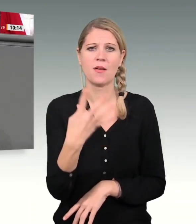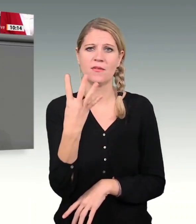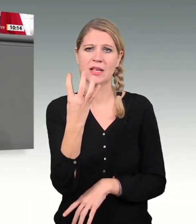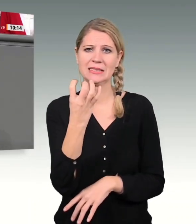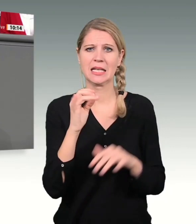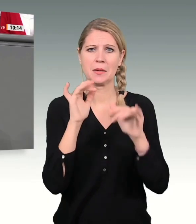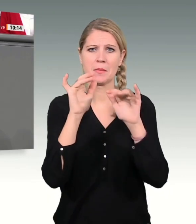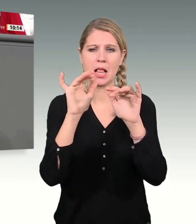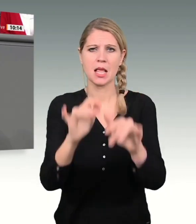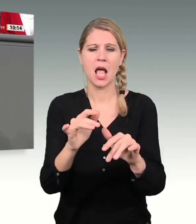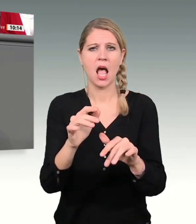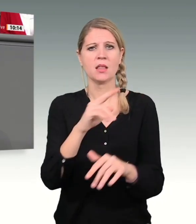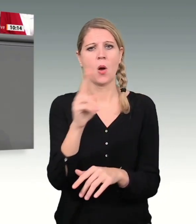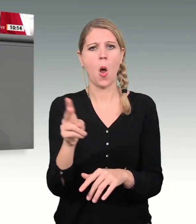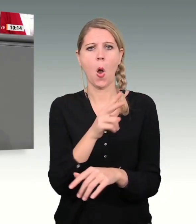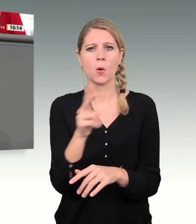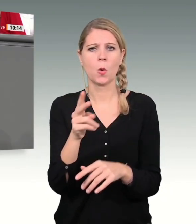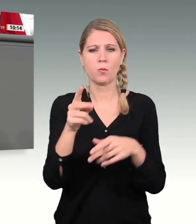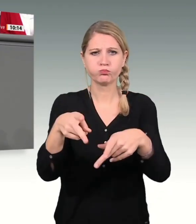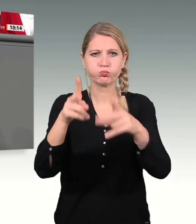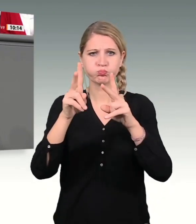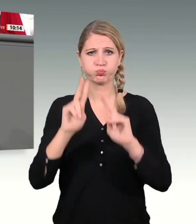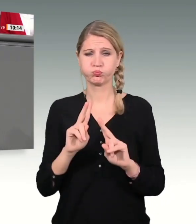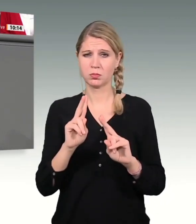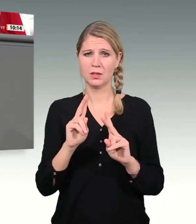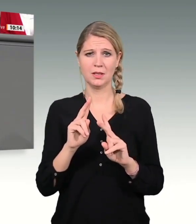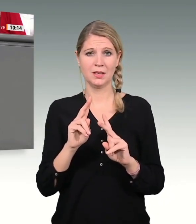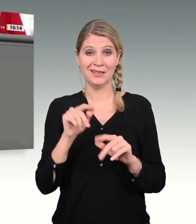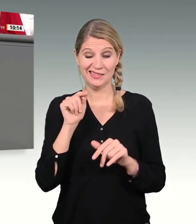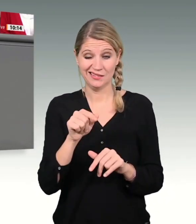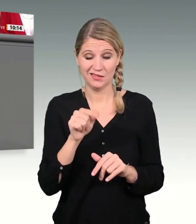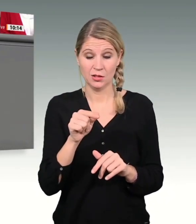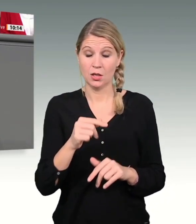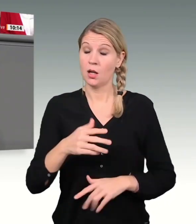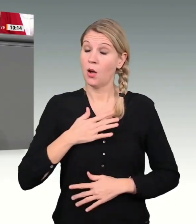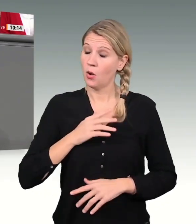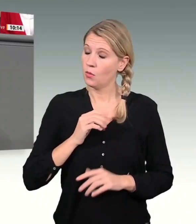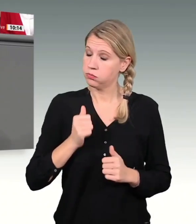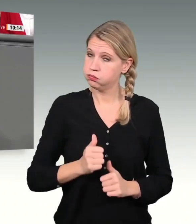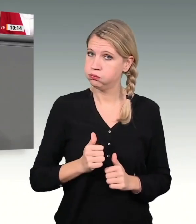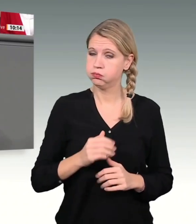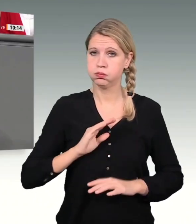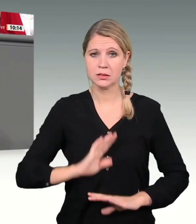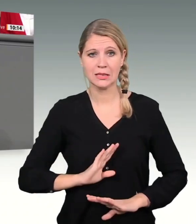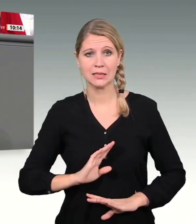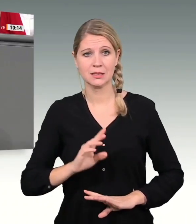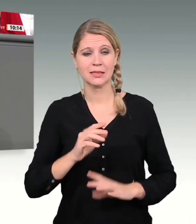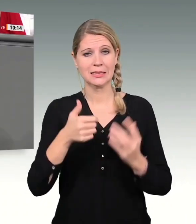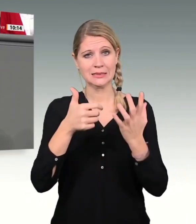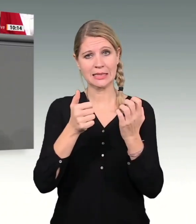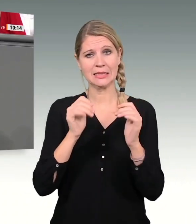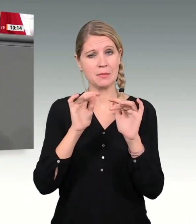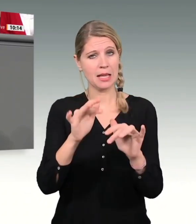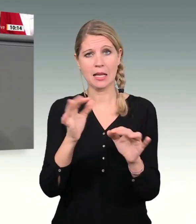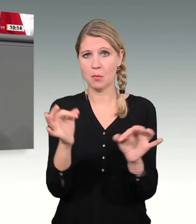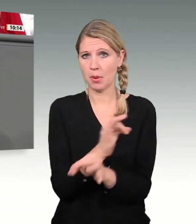aufgenommen, eine unvorstellbare Summe. Hiervon wurden Gott sei Dank rund 60 Milliarden Euro